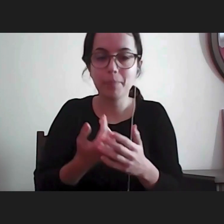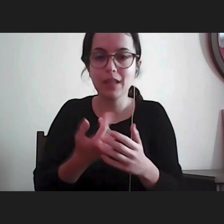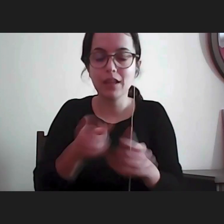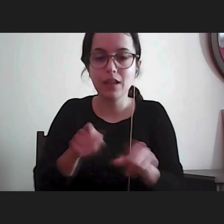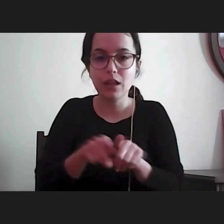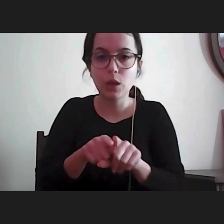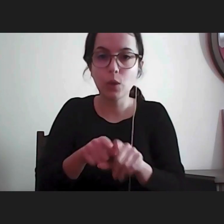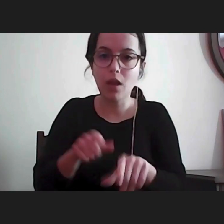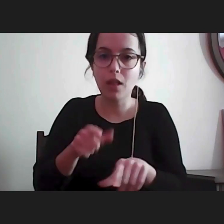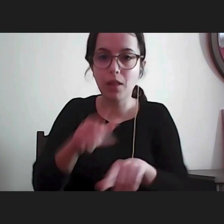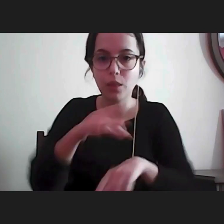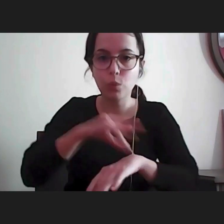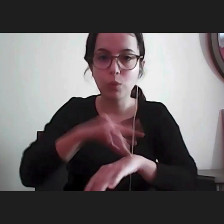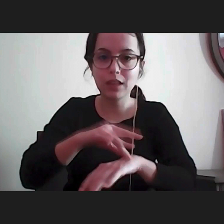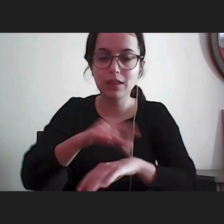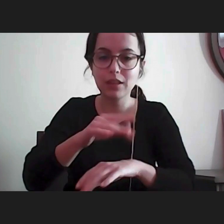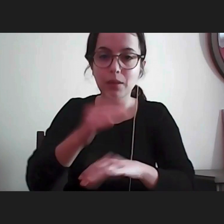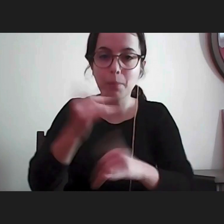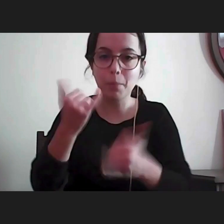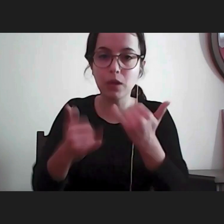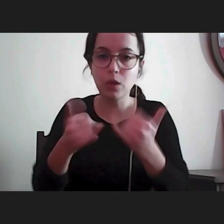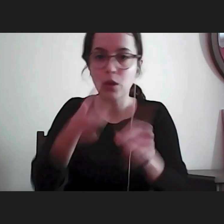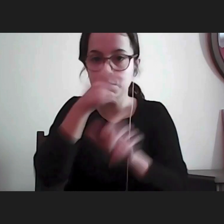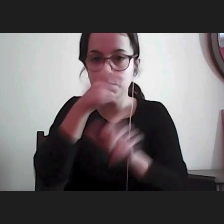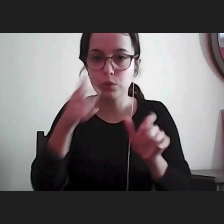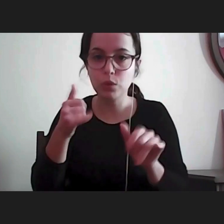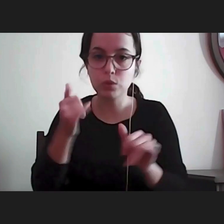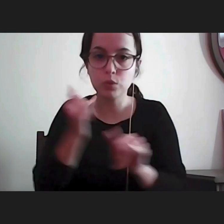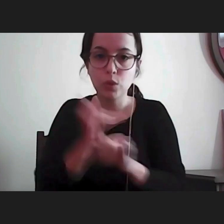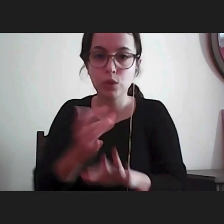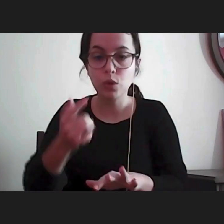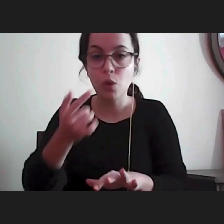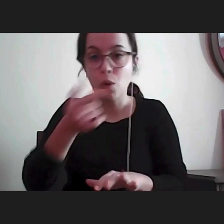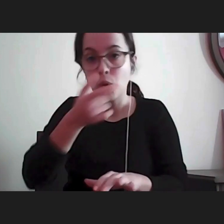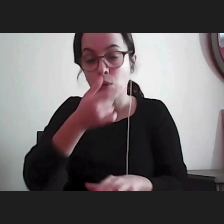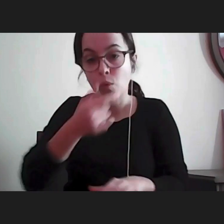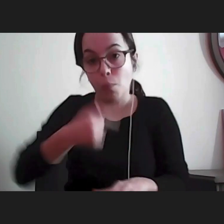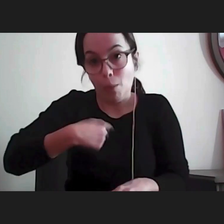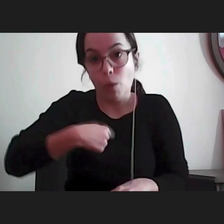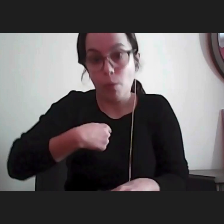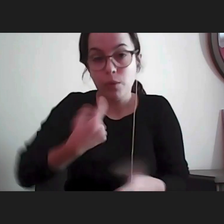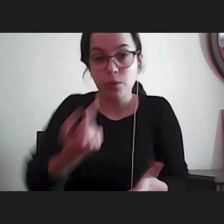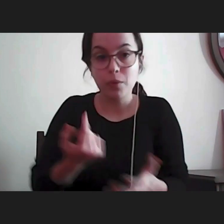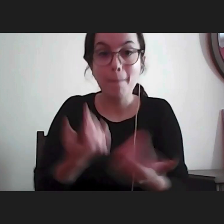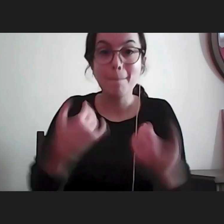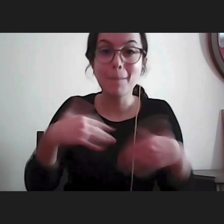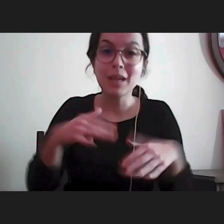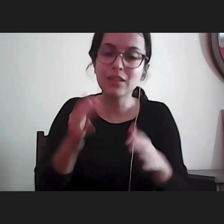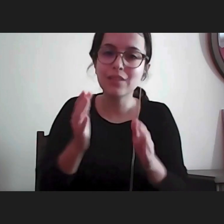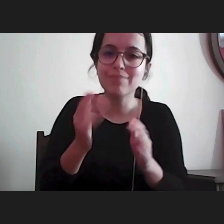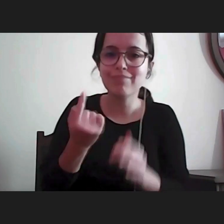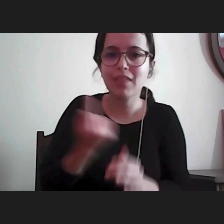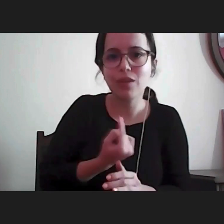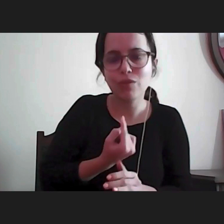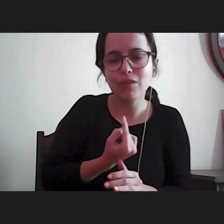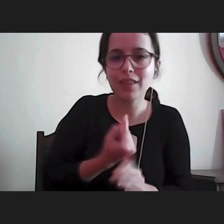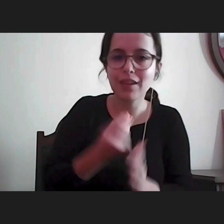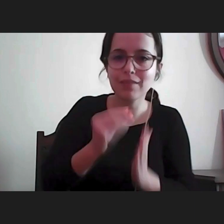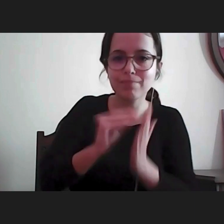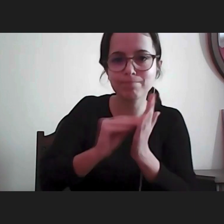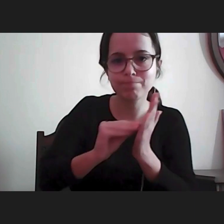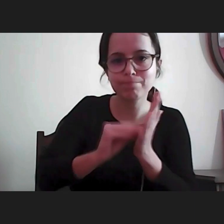ou para terceiros mas em relação à qual deveria haver um registro saber o que aconteceu imagina